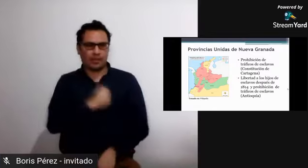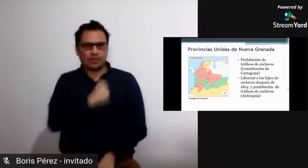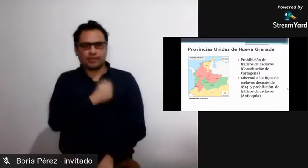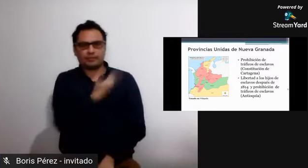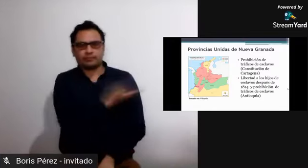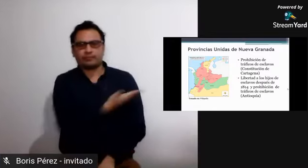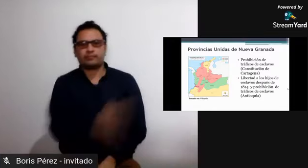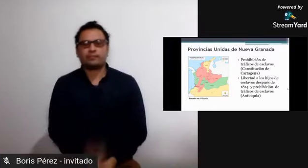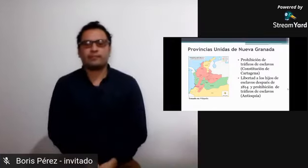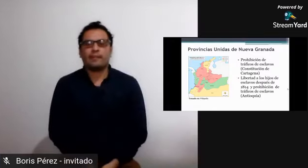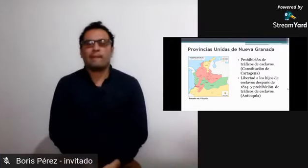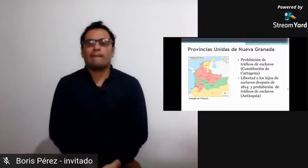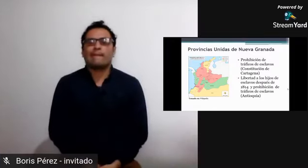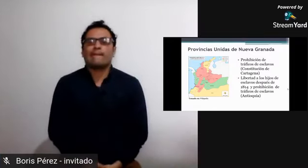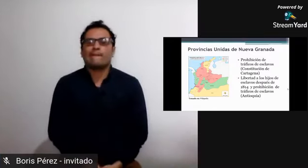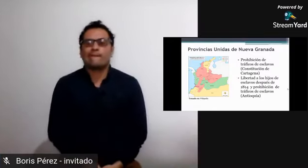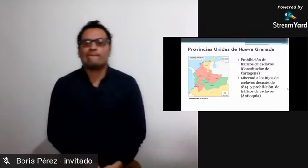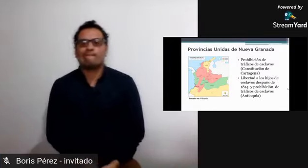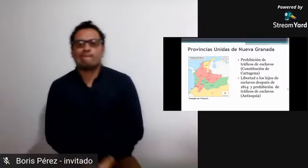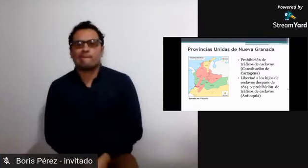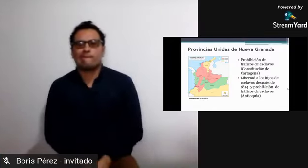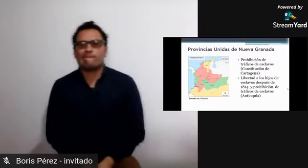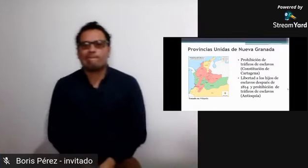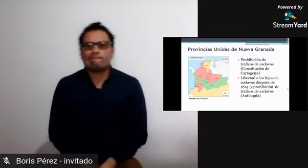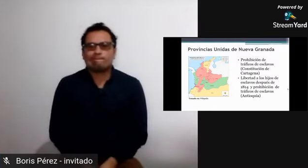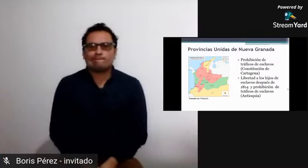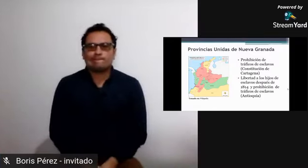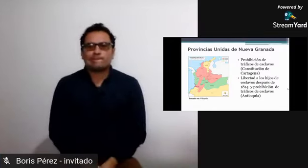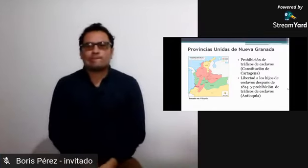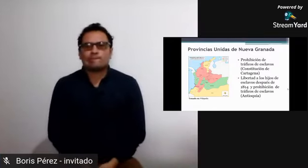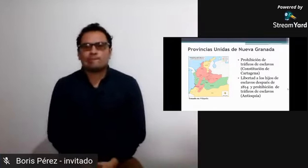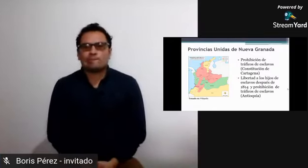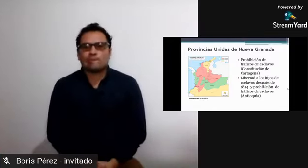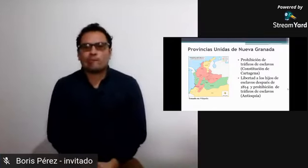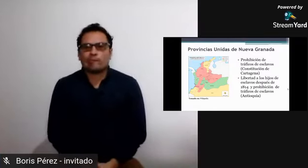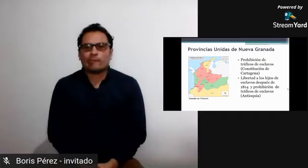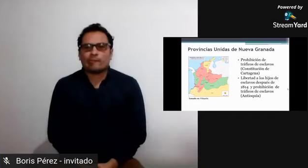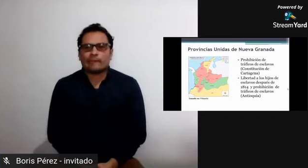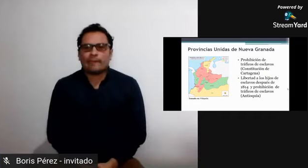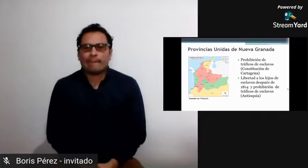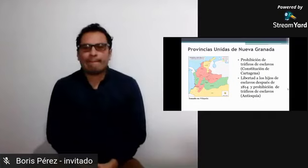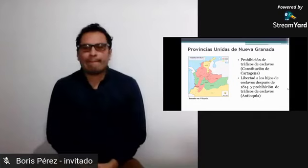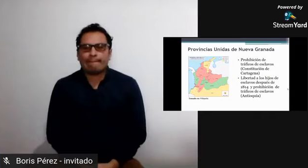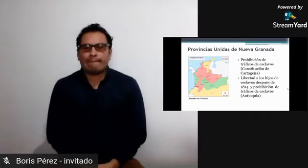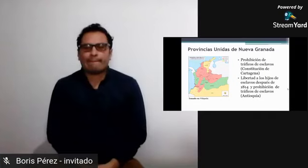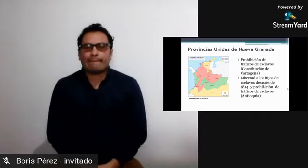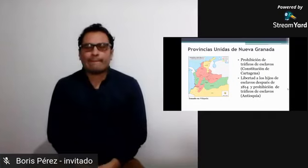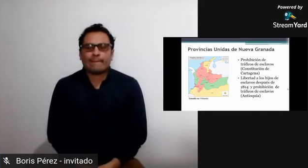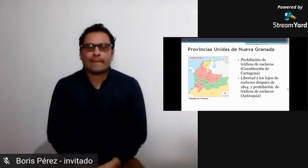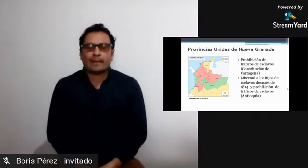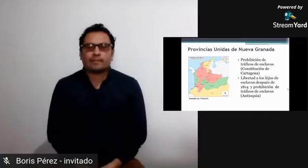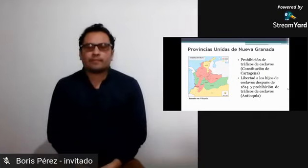con el apoyo que le dieron a la corona española, pues en efecto consiguieron su libertad. Siguiente.